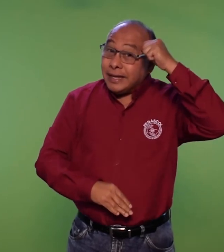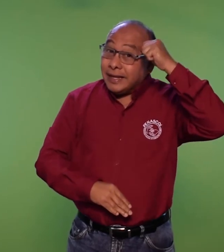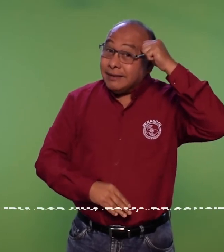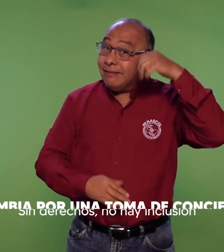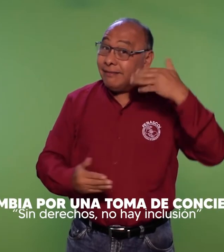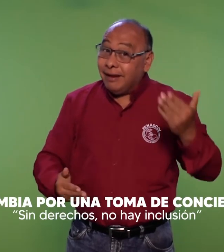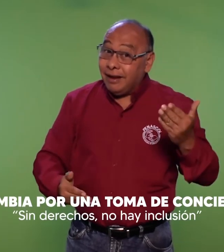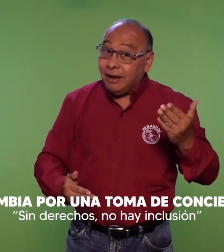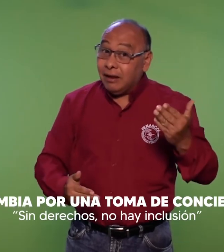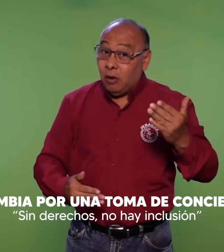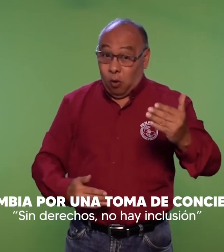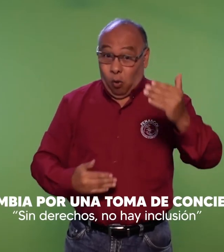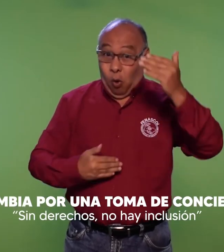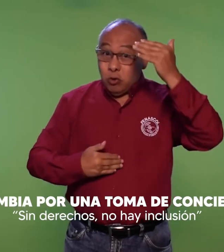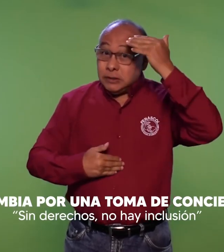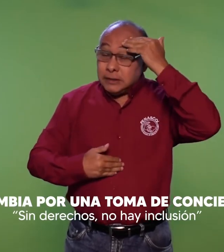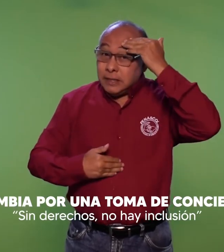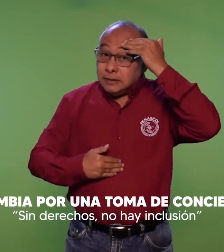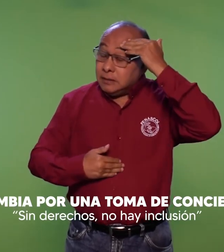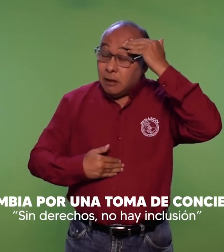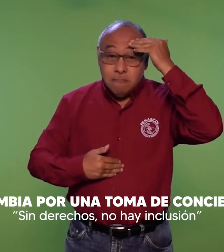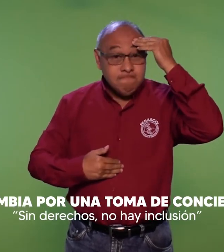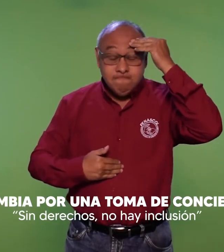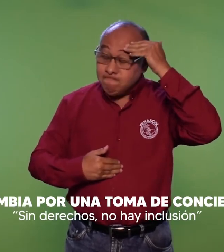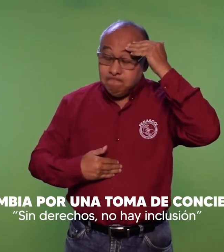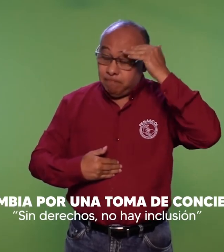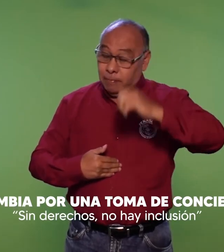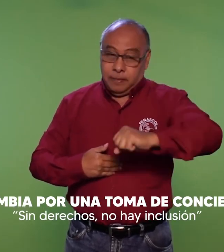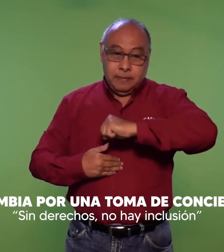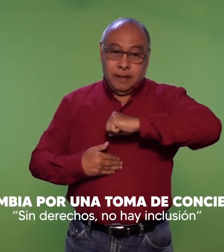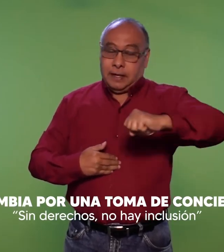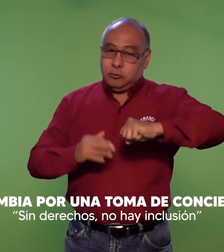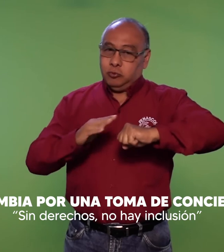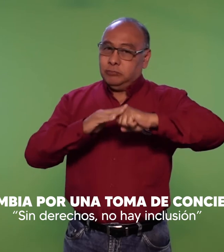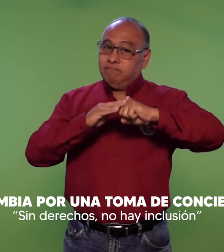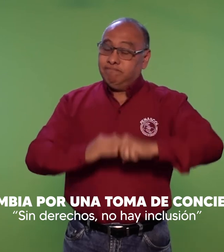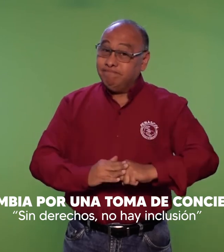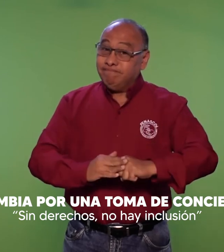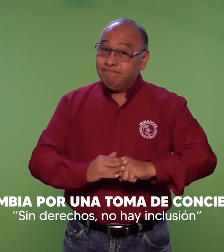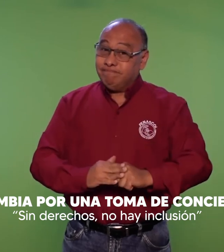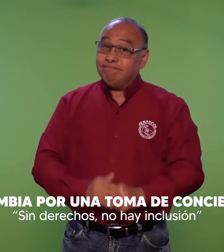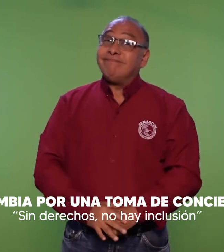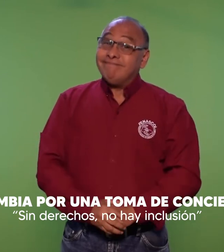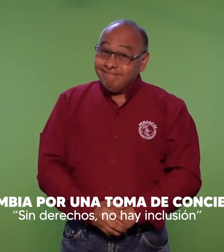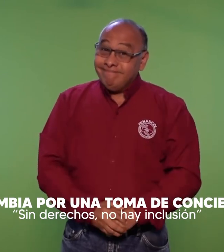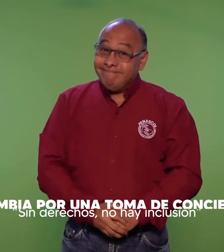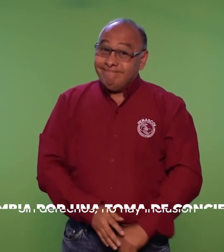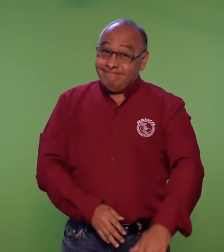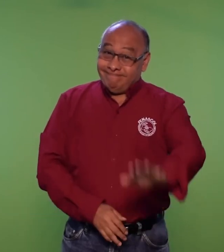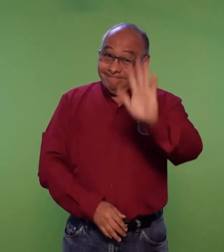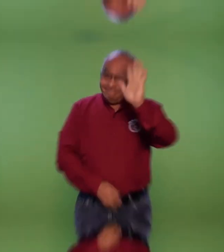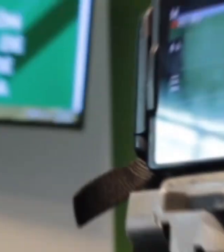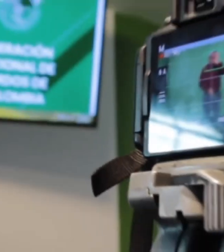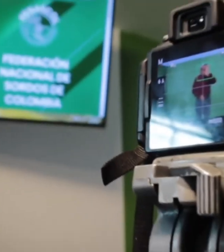recuerden por una toma de conciencia sin derechos no hay inclusión las demás